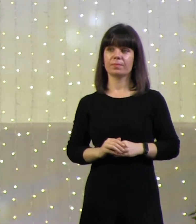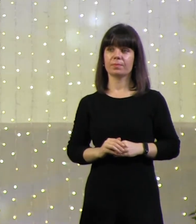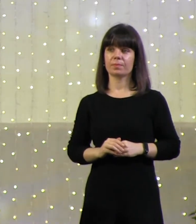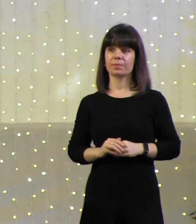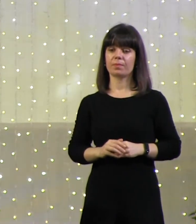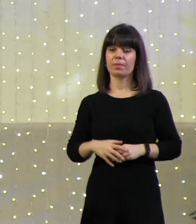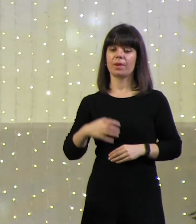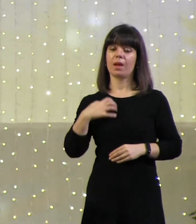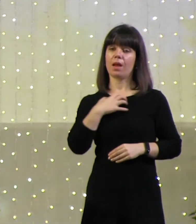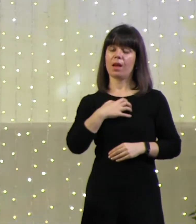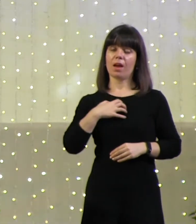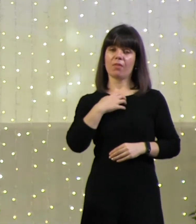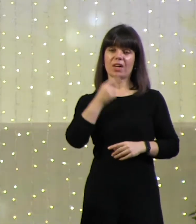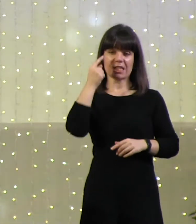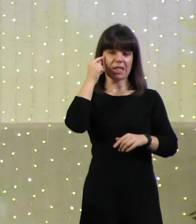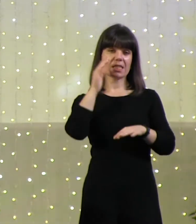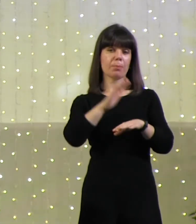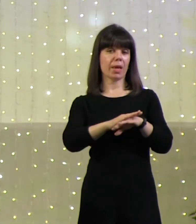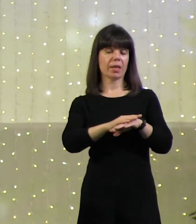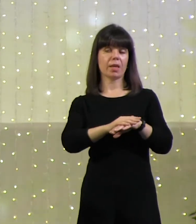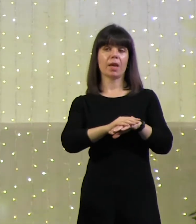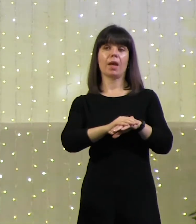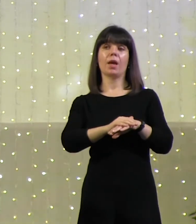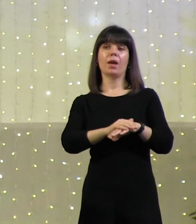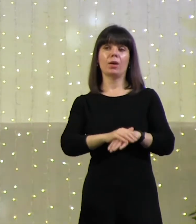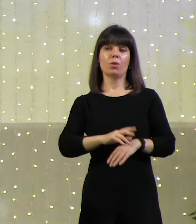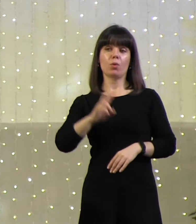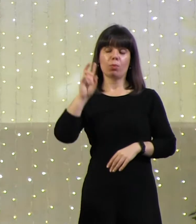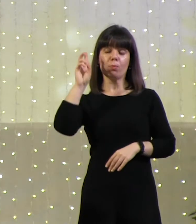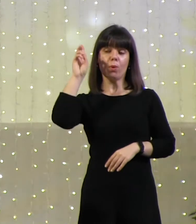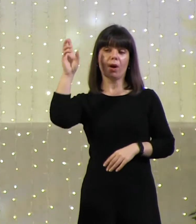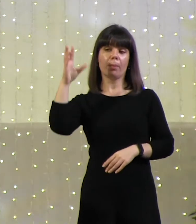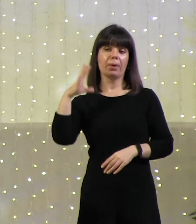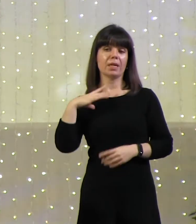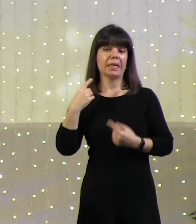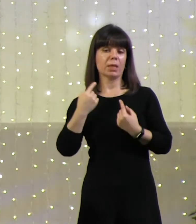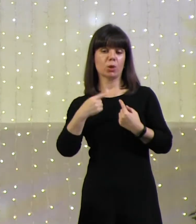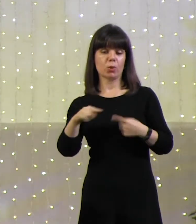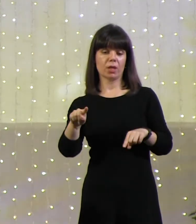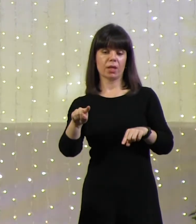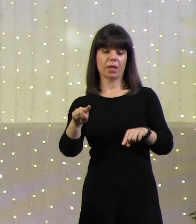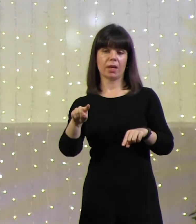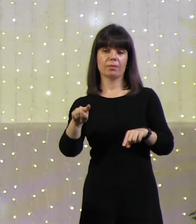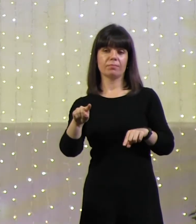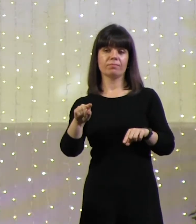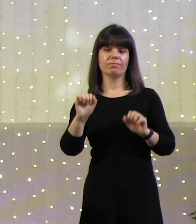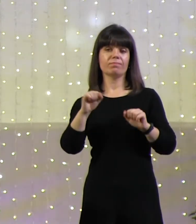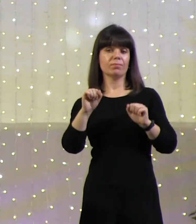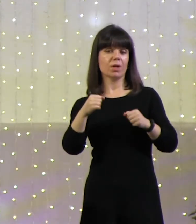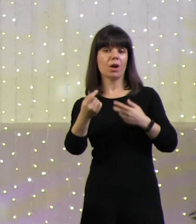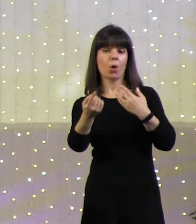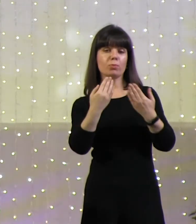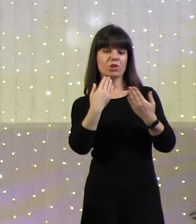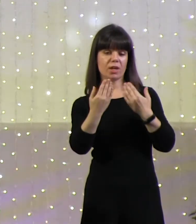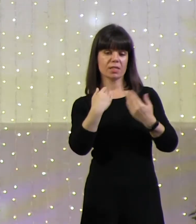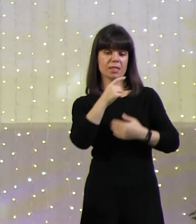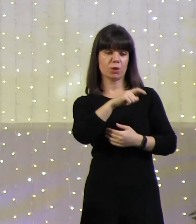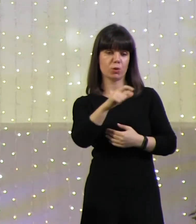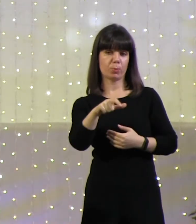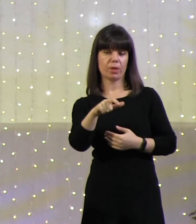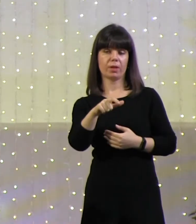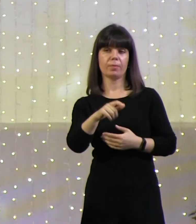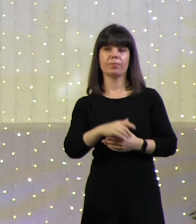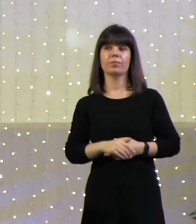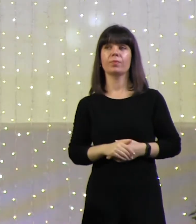Важно заметить, что Бог имел и другие средства для общения с людьми. Он